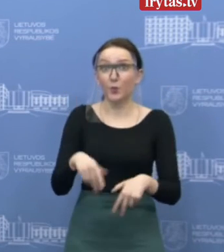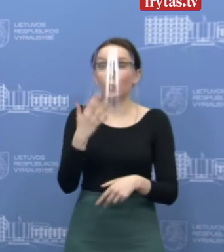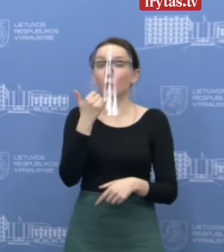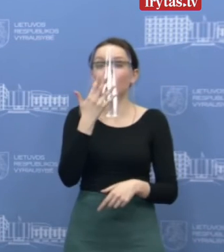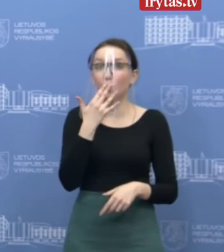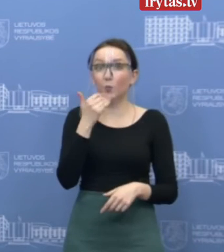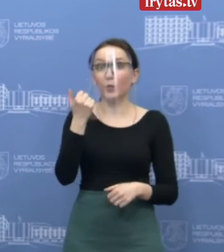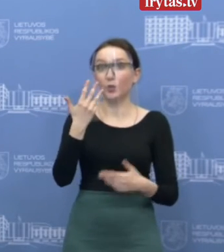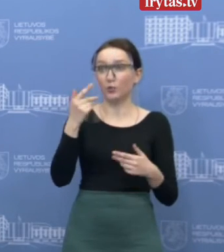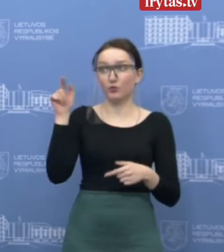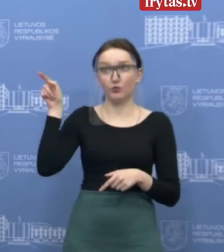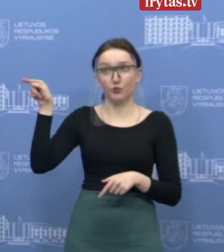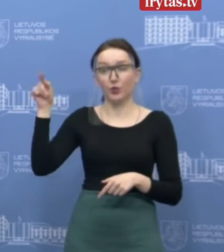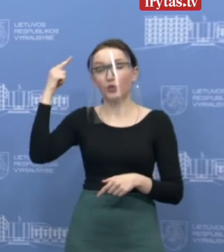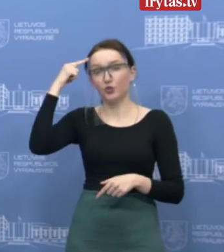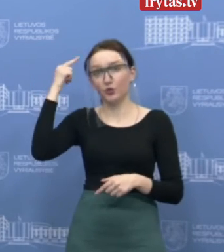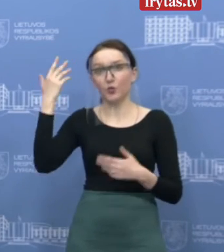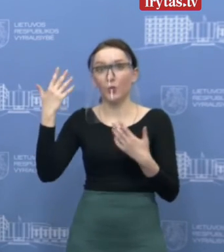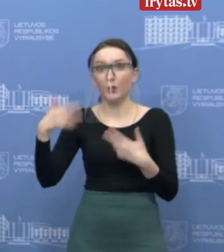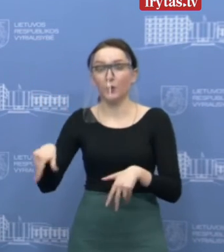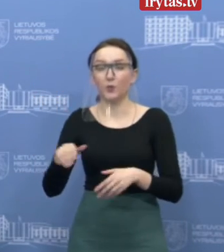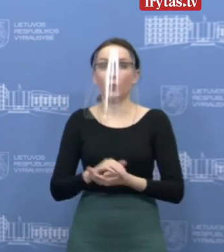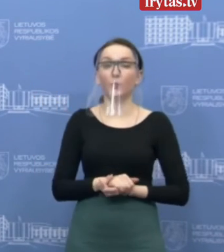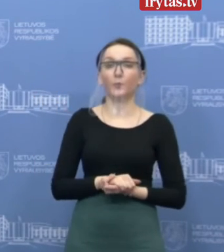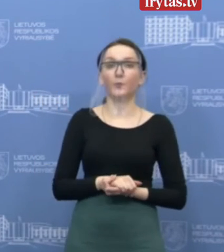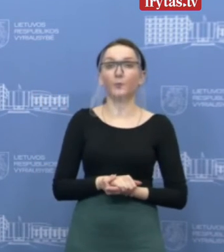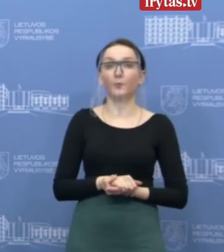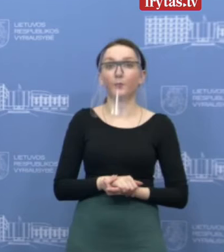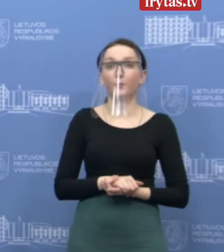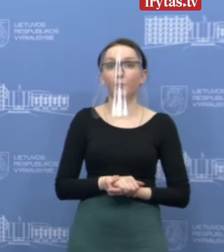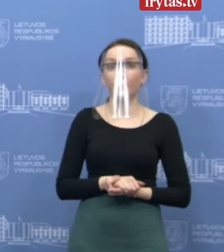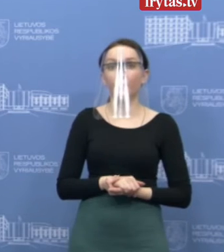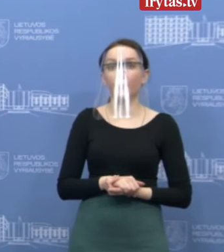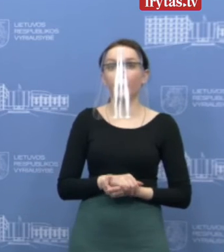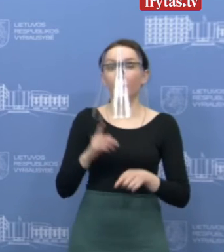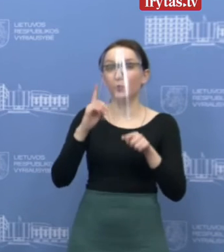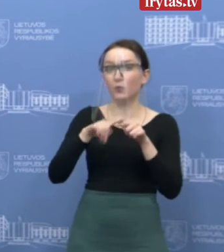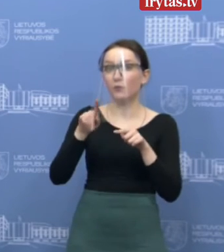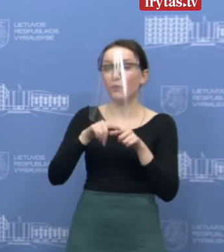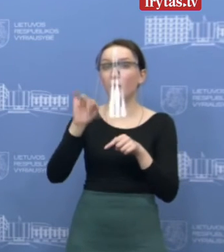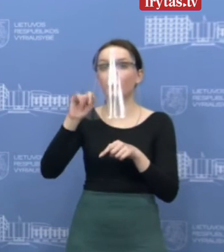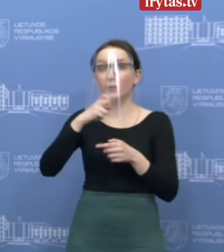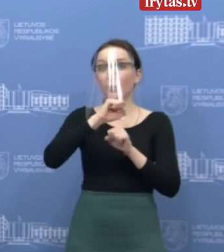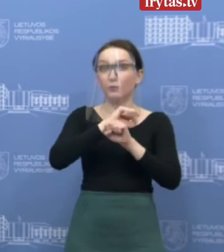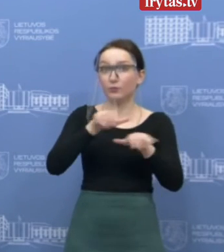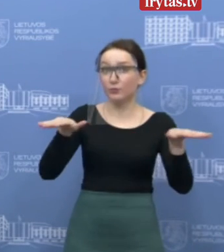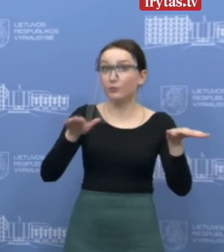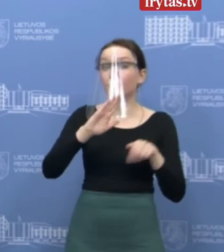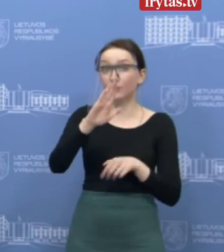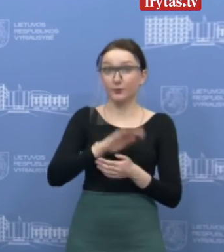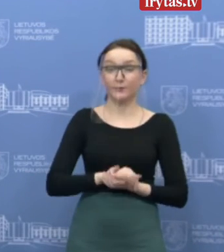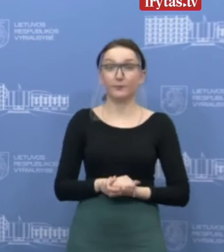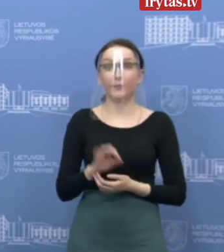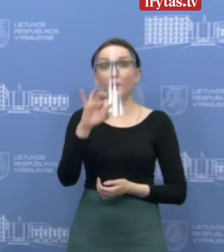numerus žino jau skambučių centras, visuomenės veikatos centru, ir jie bus informuoti SMS